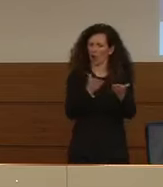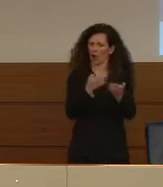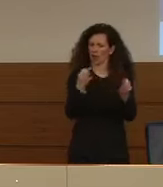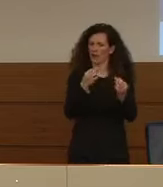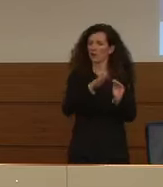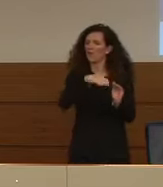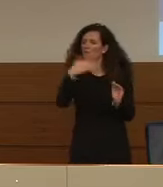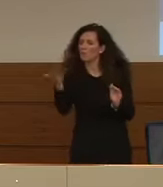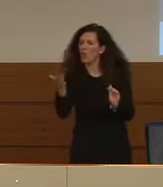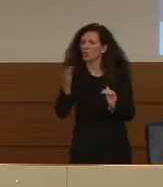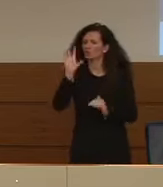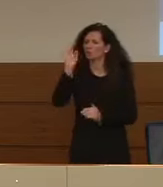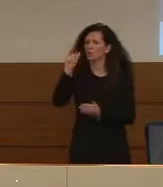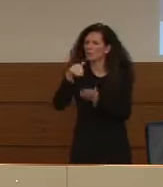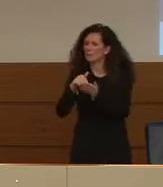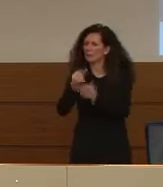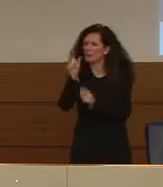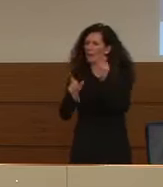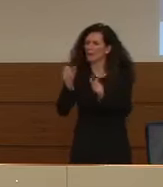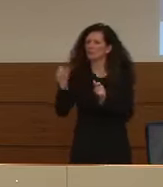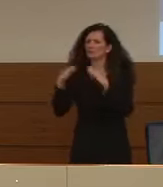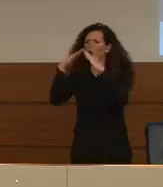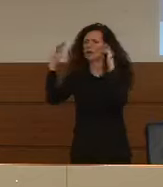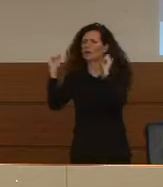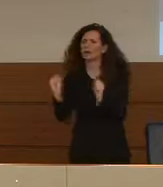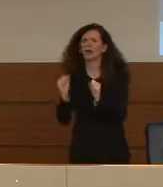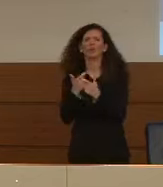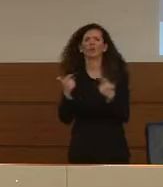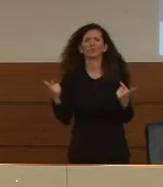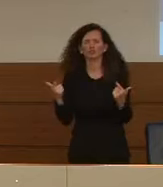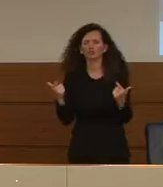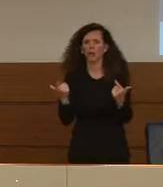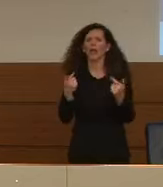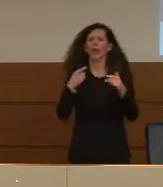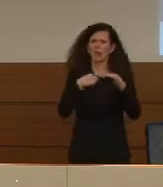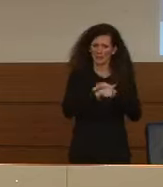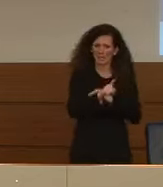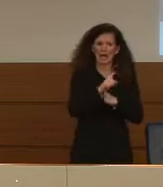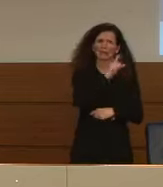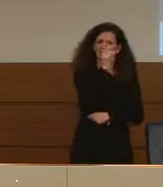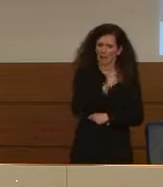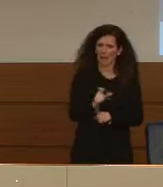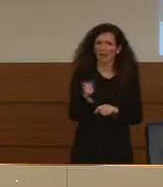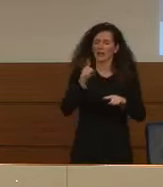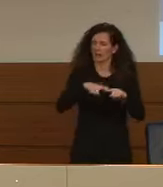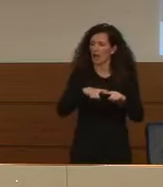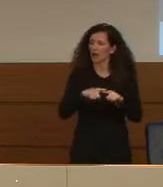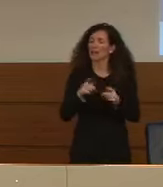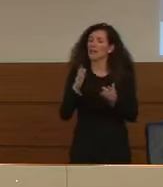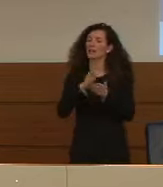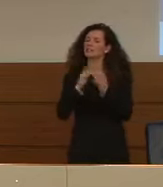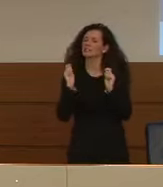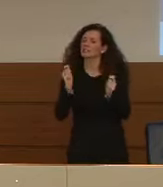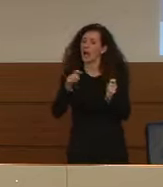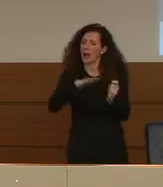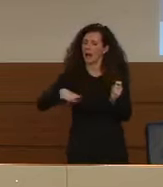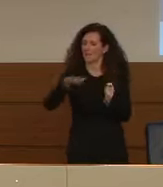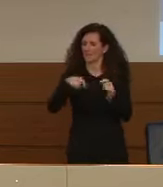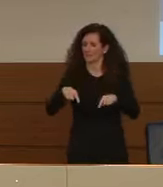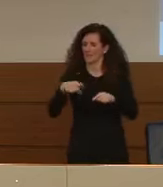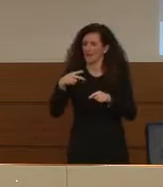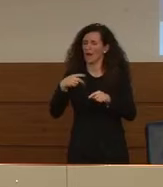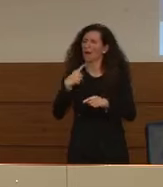stimati senza fissa dimora, migranti ma anche italiani, la stampa locale riporta ogni giorno denunce